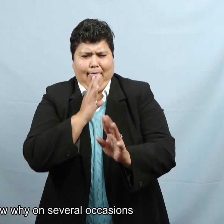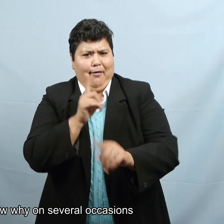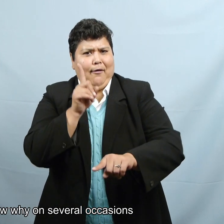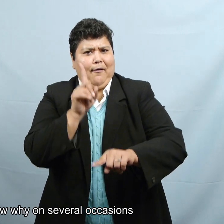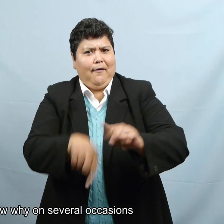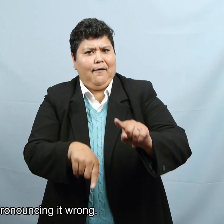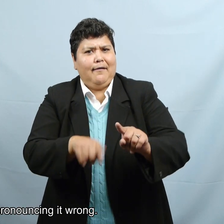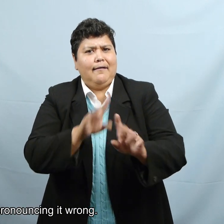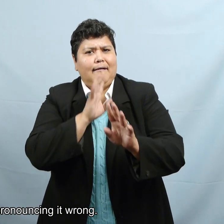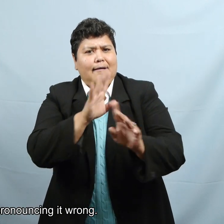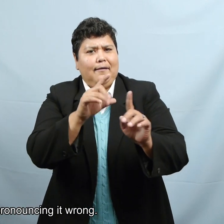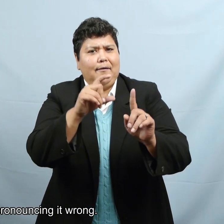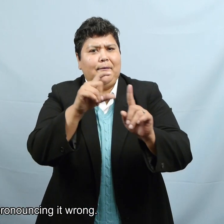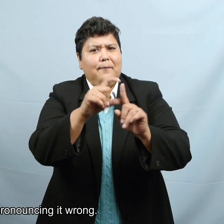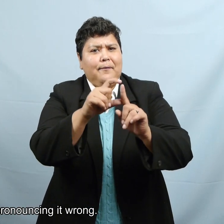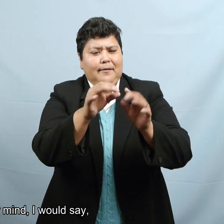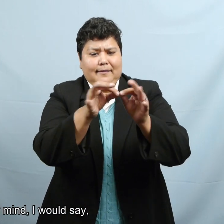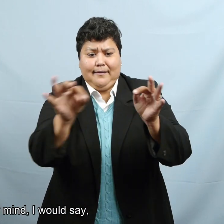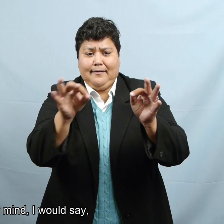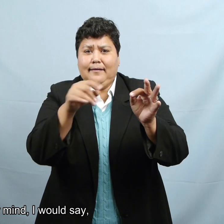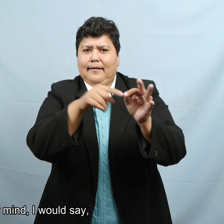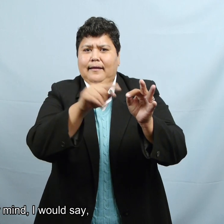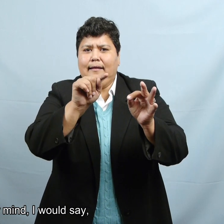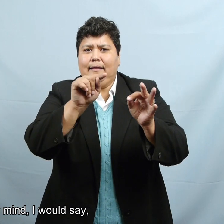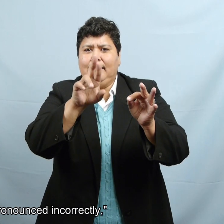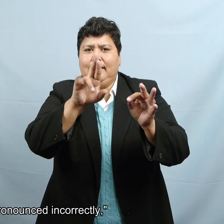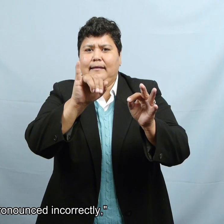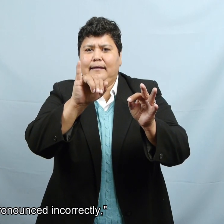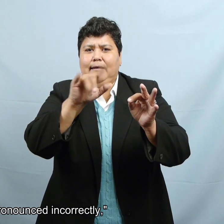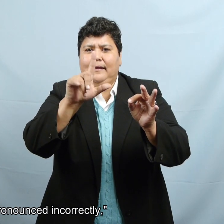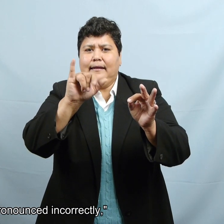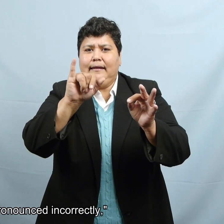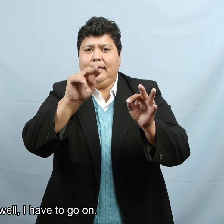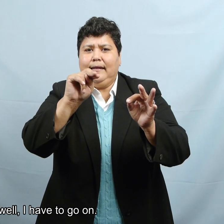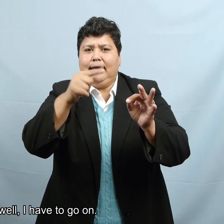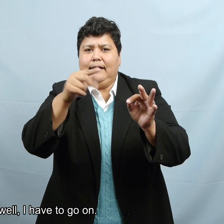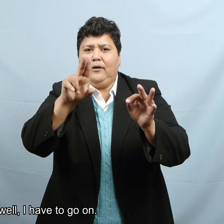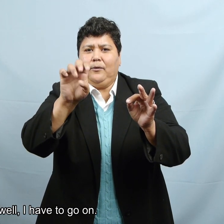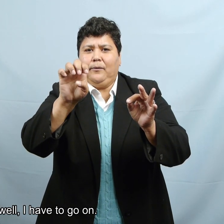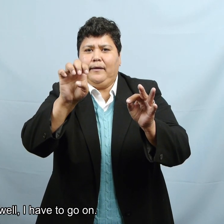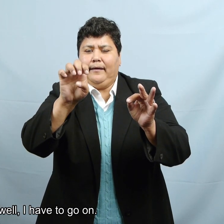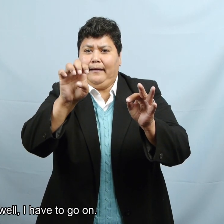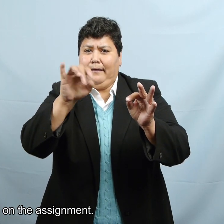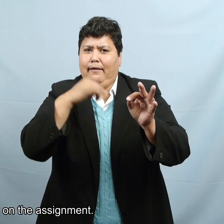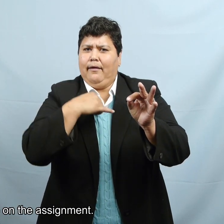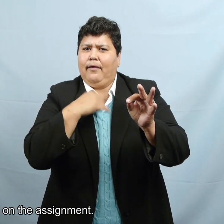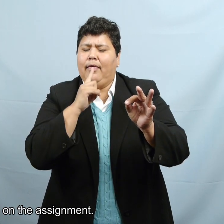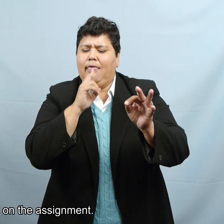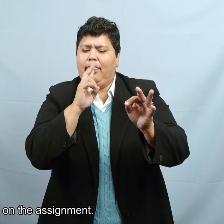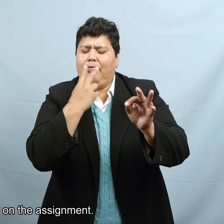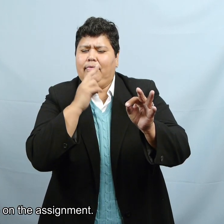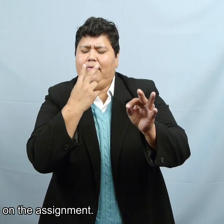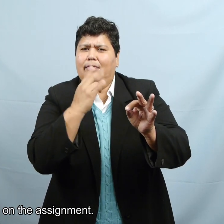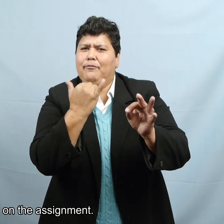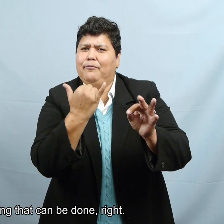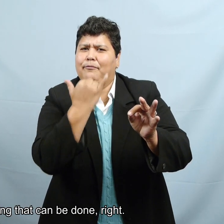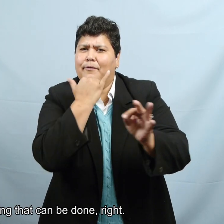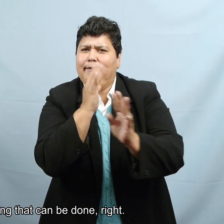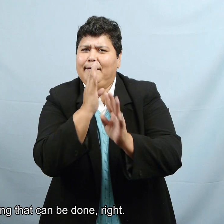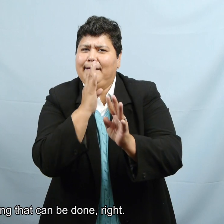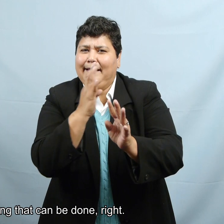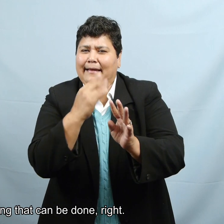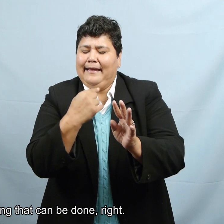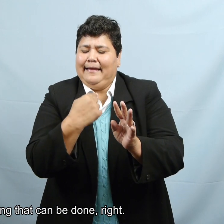por qué en varias ocasiones la seguía pronunciando mal. Y en mi mente yo decía, eso está mal pronunciado. Pero nada, hay que seguir. Uno está en la asignación,